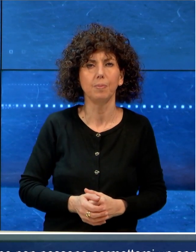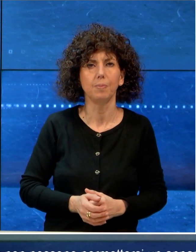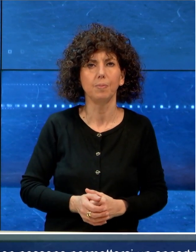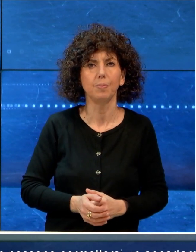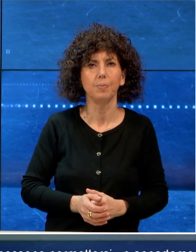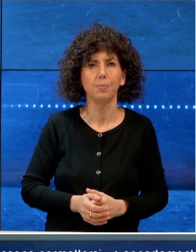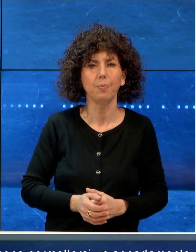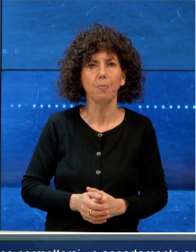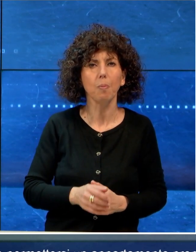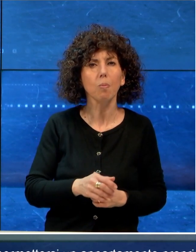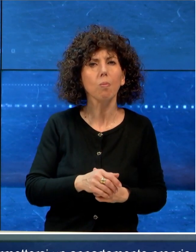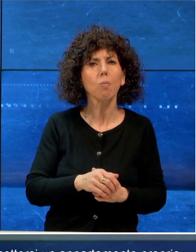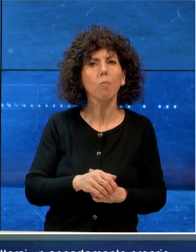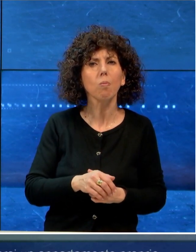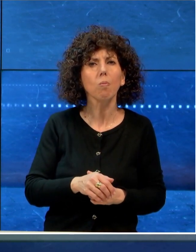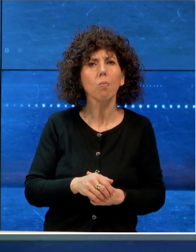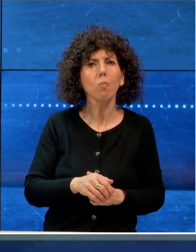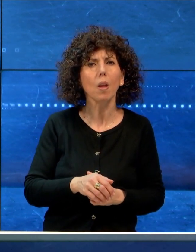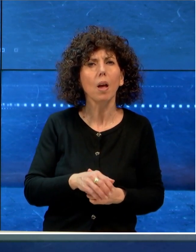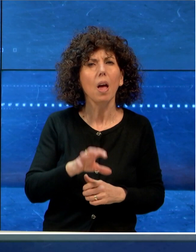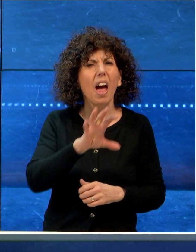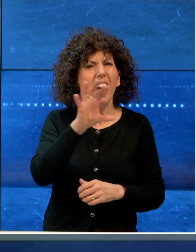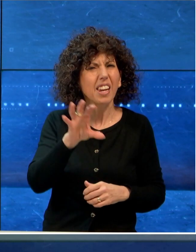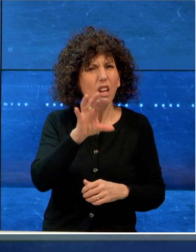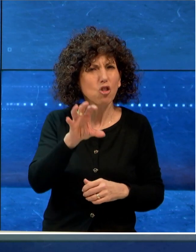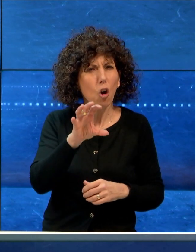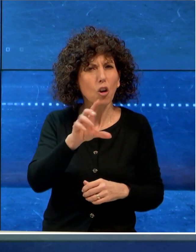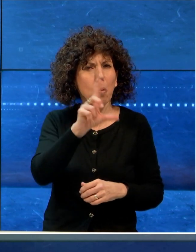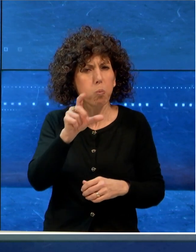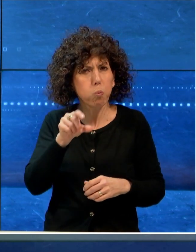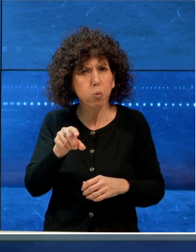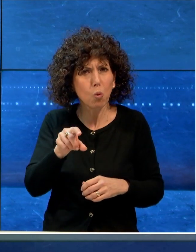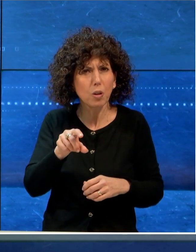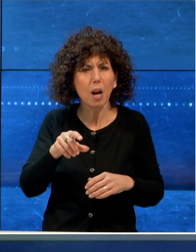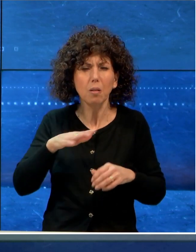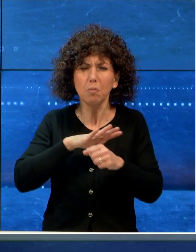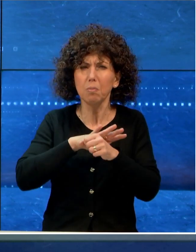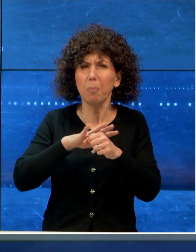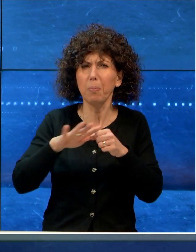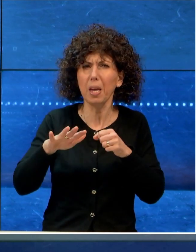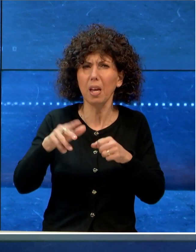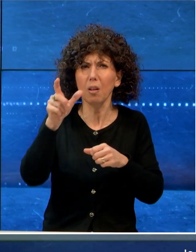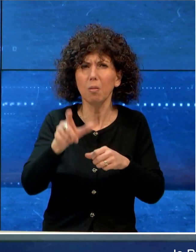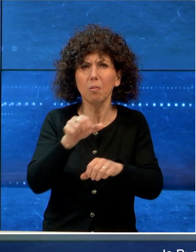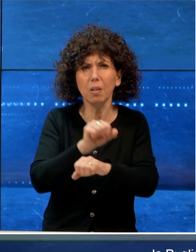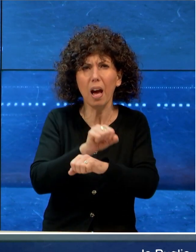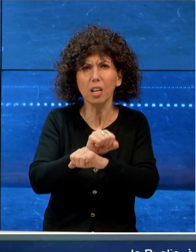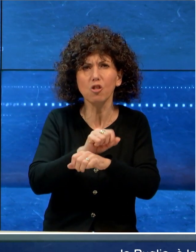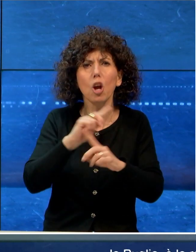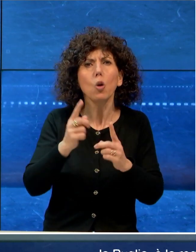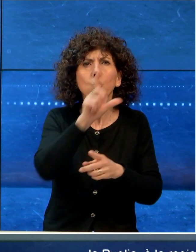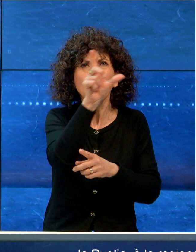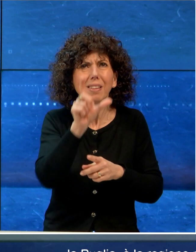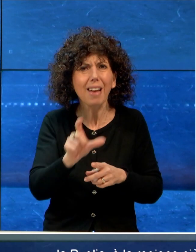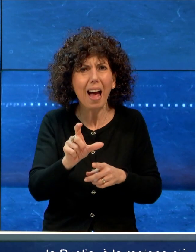La Puglia è la regione più affollata di detenuti della nazione, con un